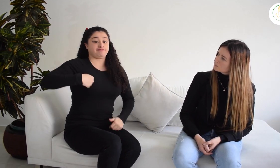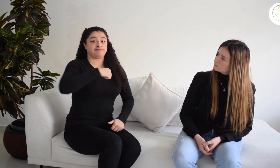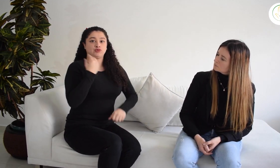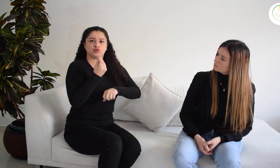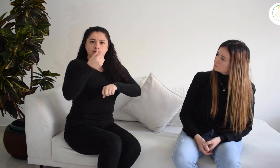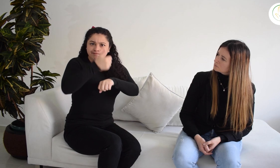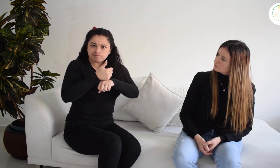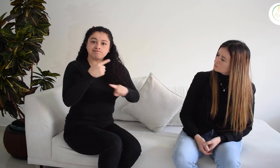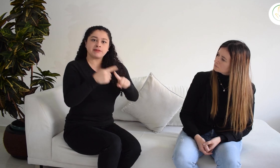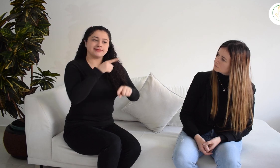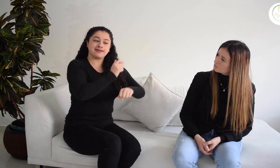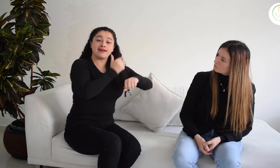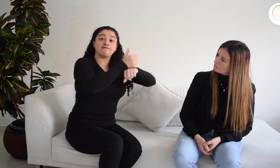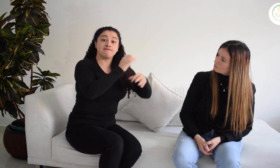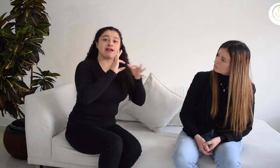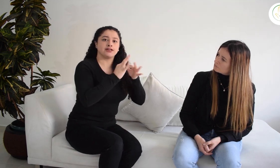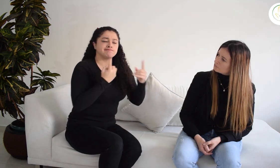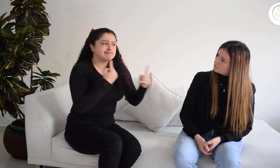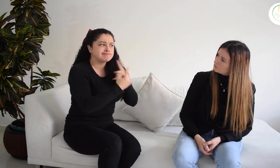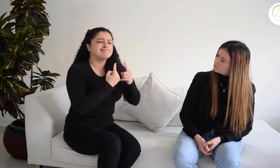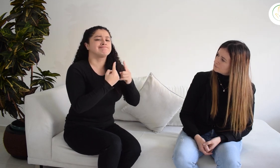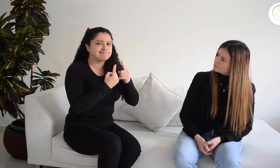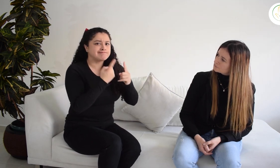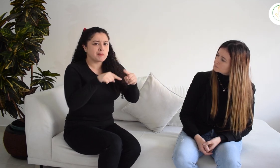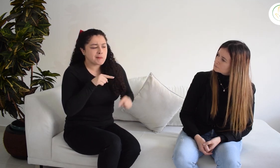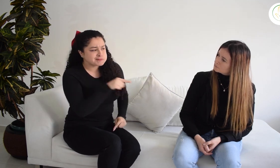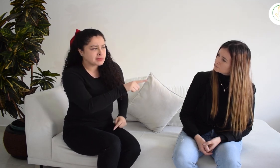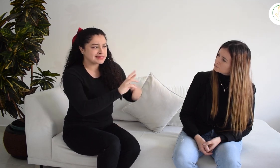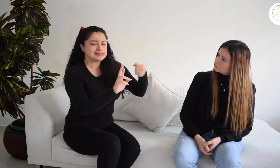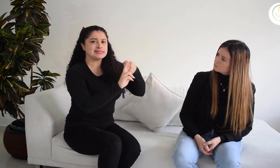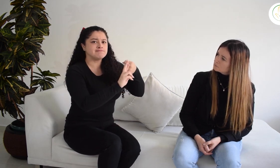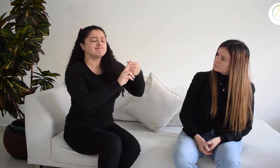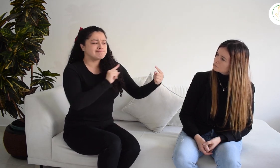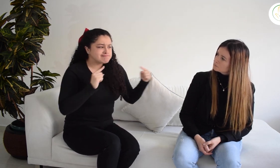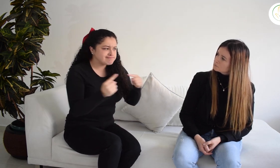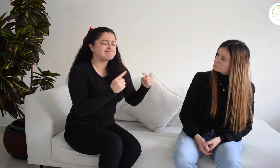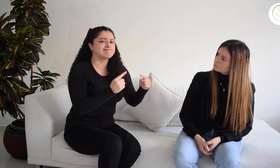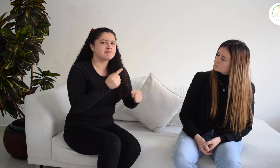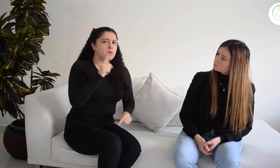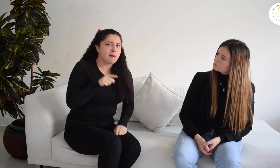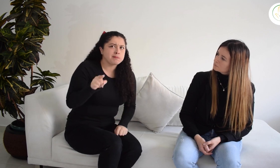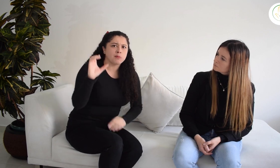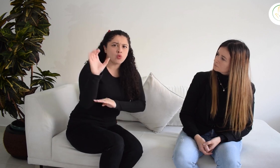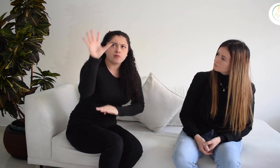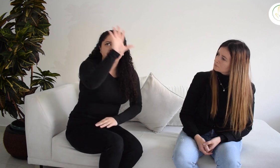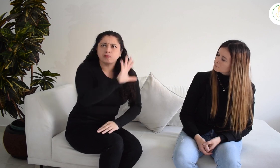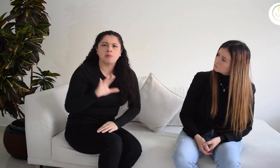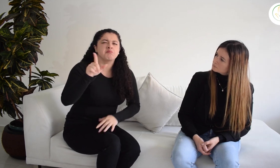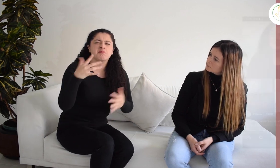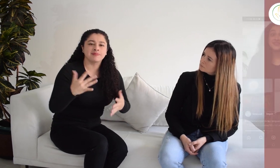general de FENASCOL y con Azorriza a raíz de uno de los Instagram Live que se realizaron